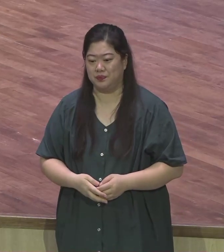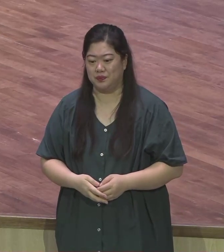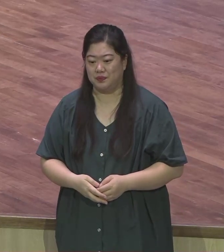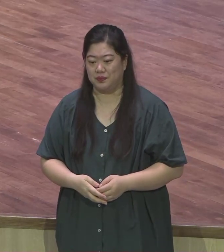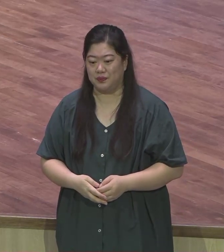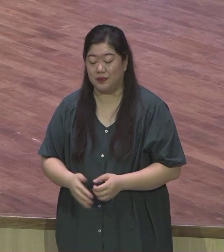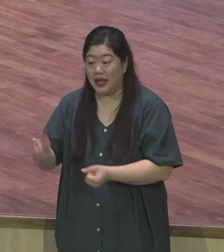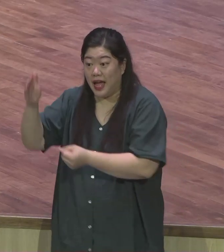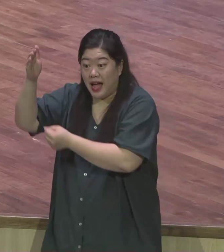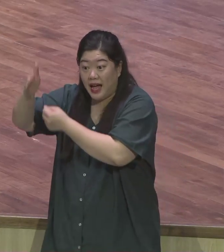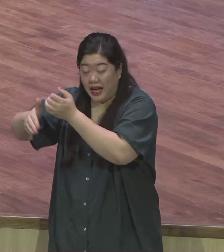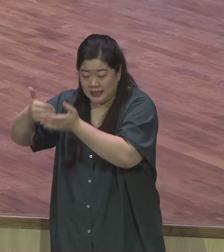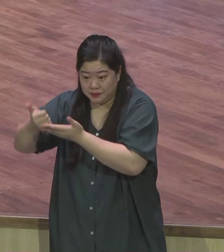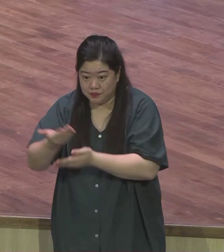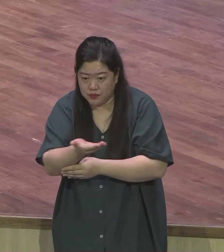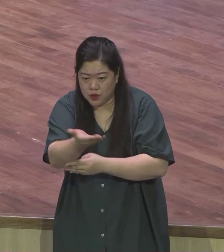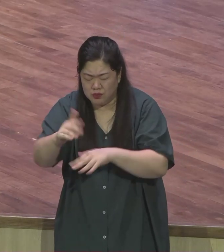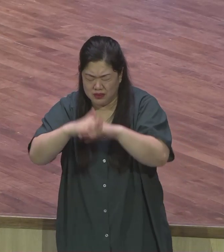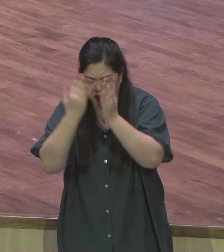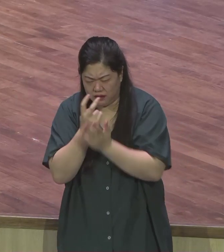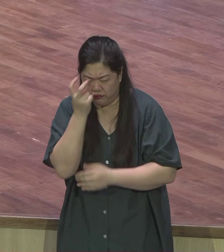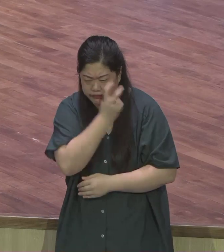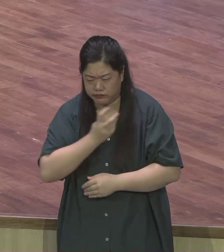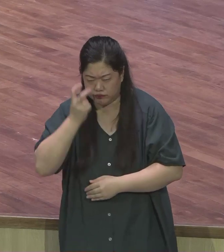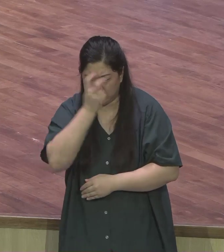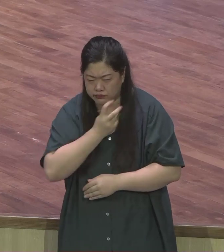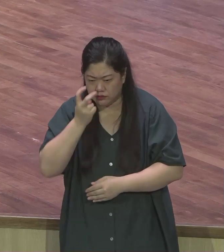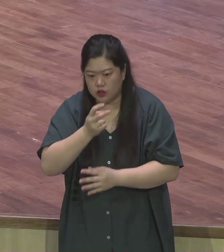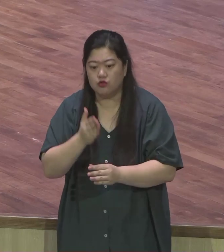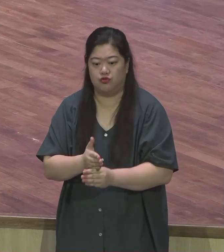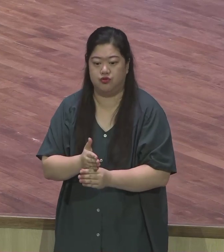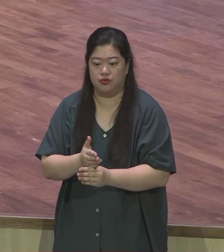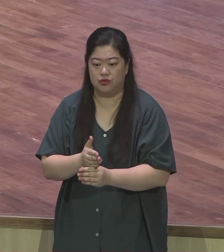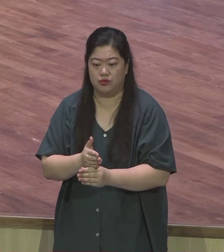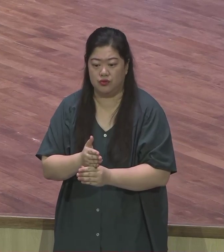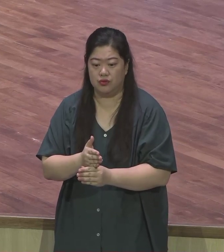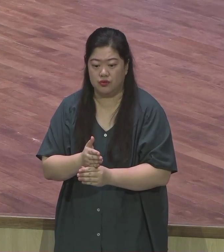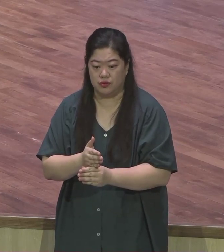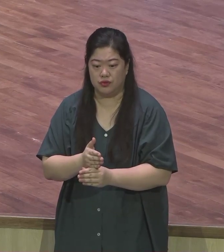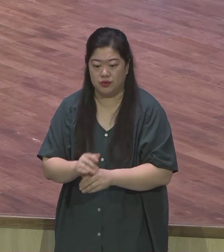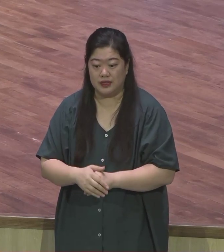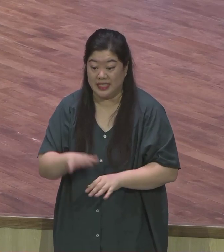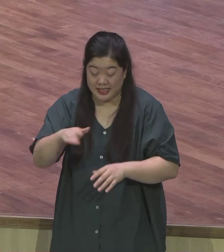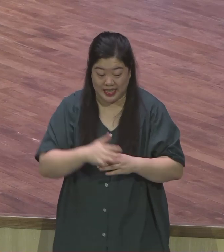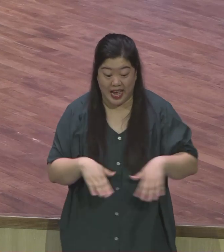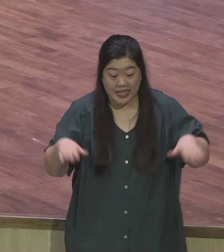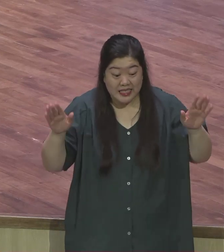땅에 떨어지지 않는다는 것입니다 이 말은 역으로 참새가 떨어질 때가 있습니다